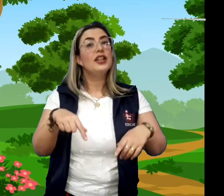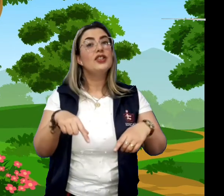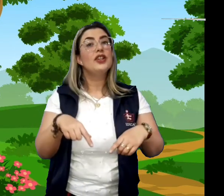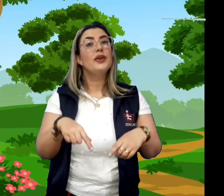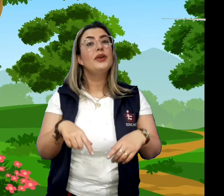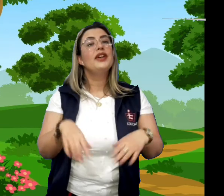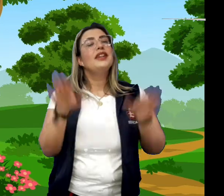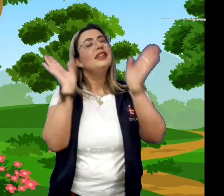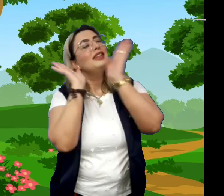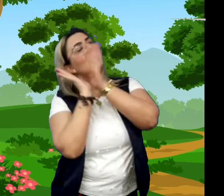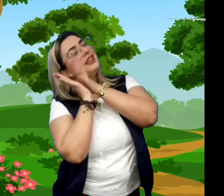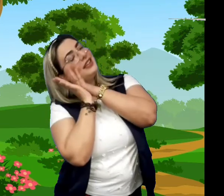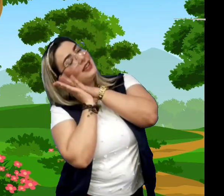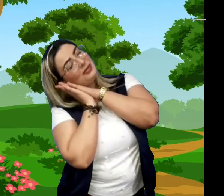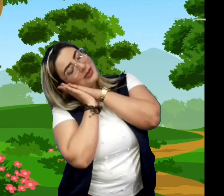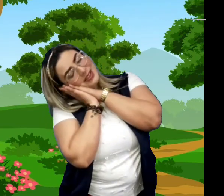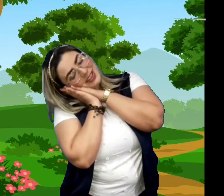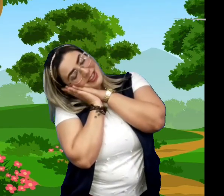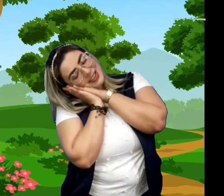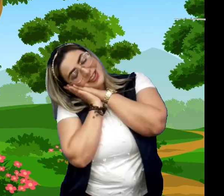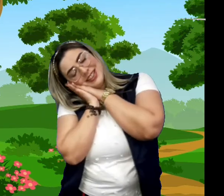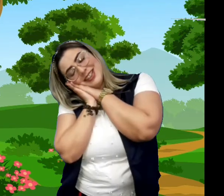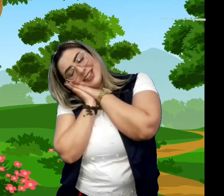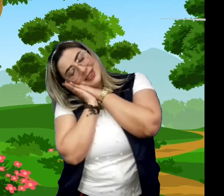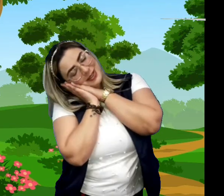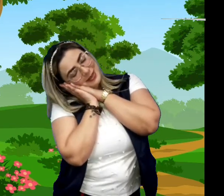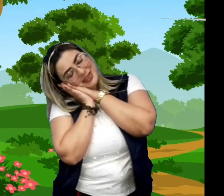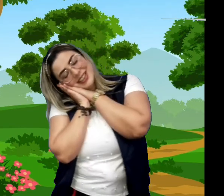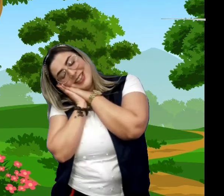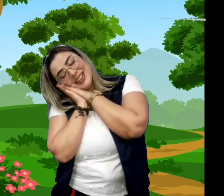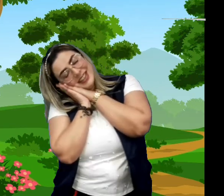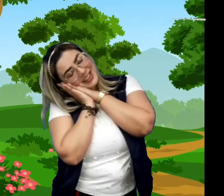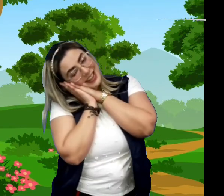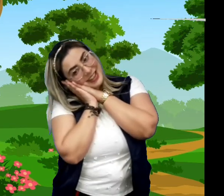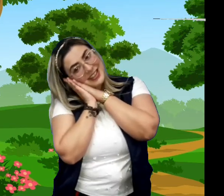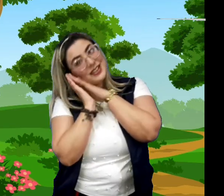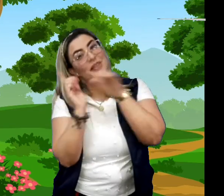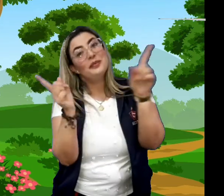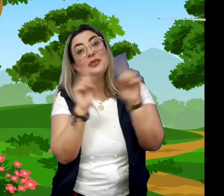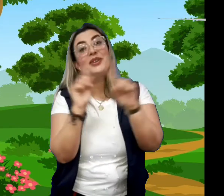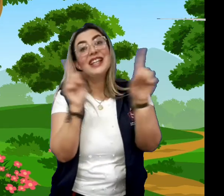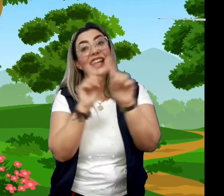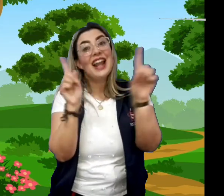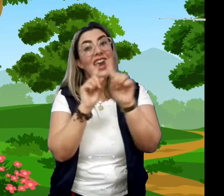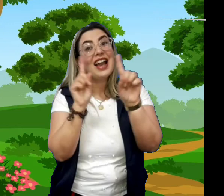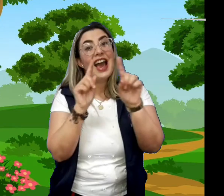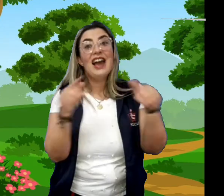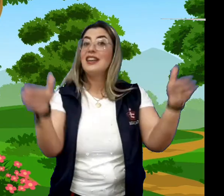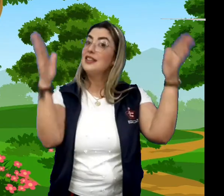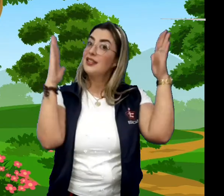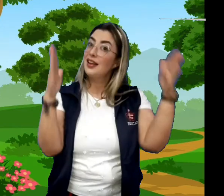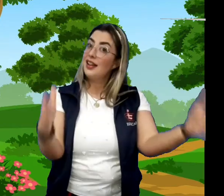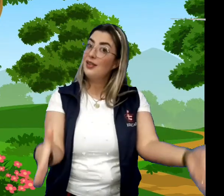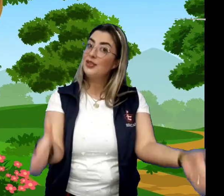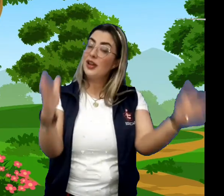chão Ninguém podia dormir na rede Porque na casa não tinha